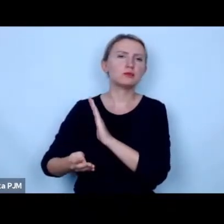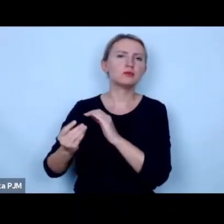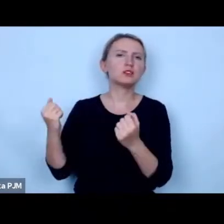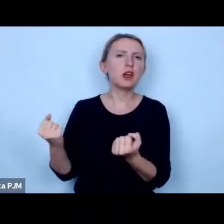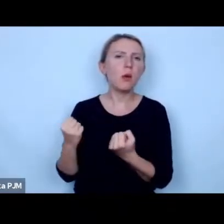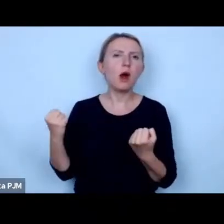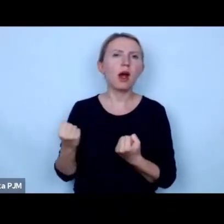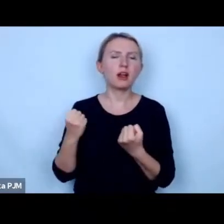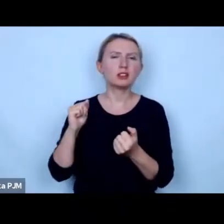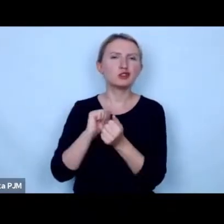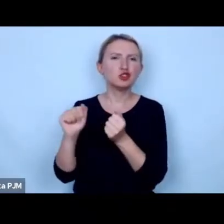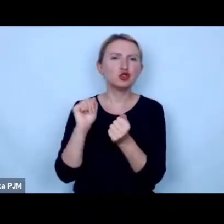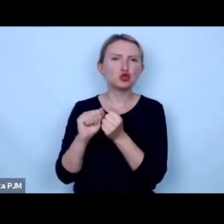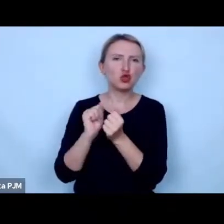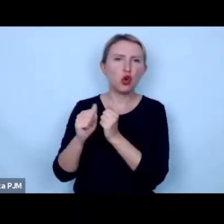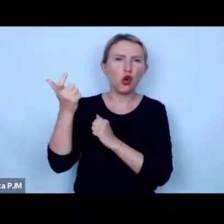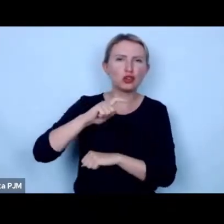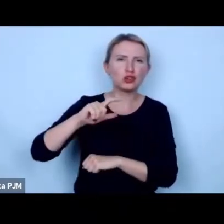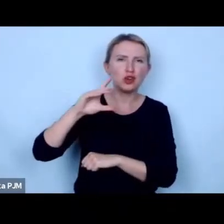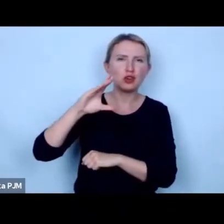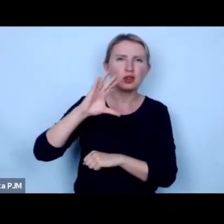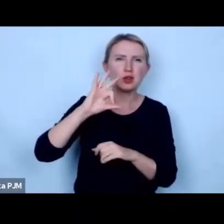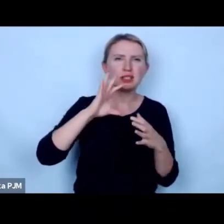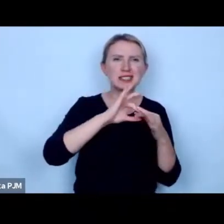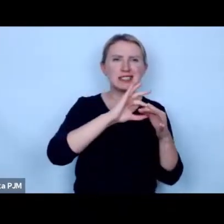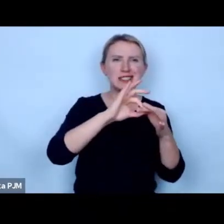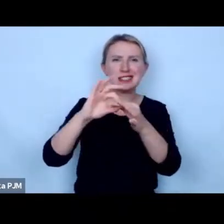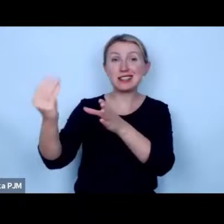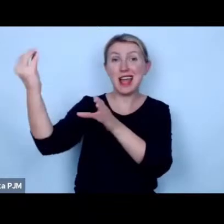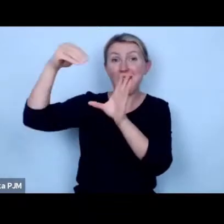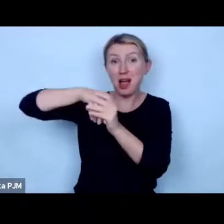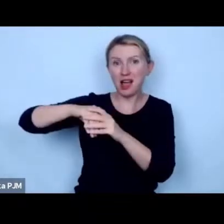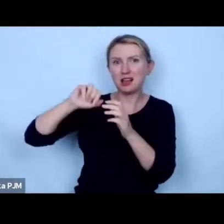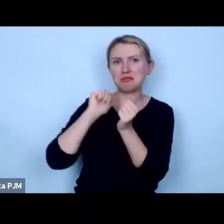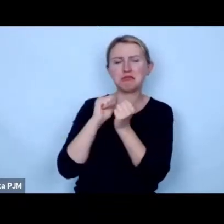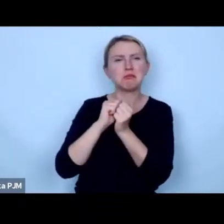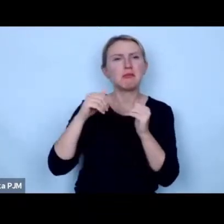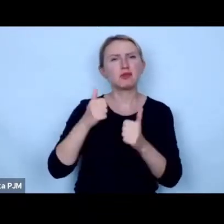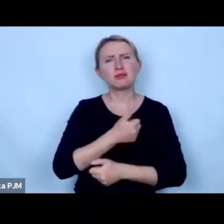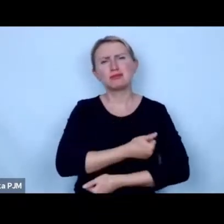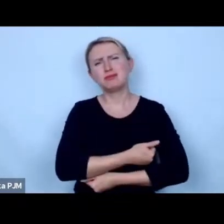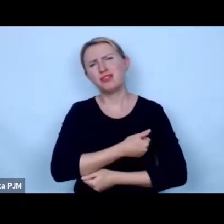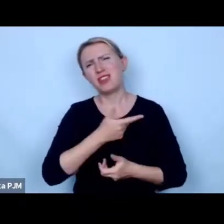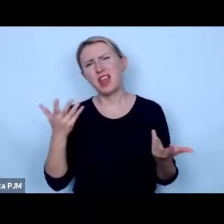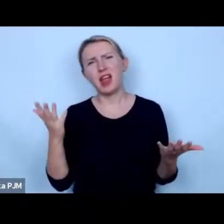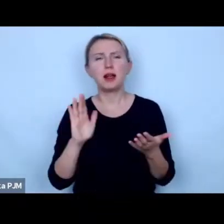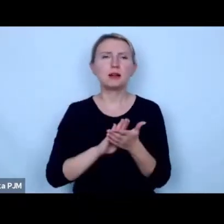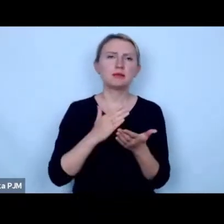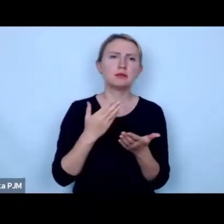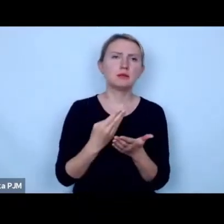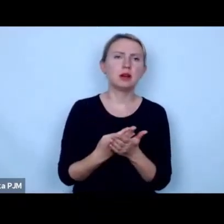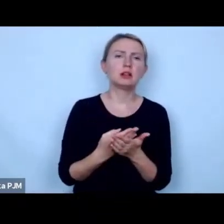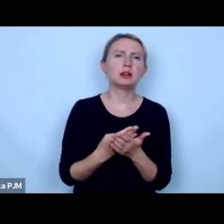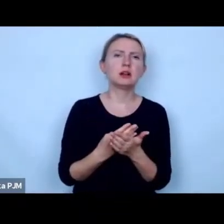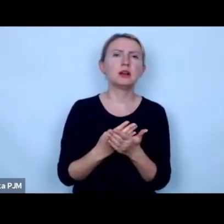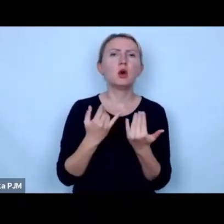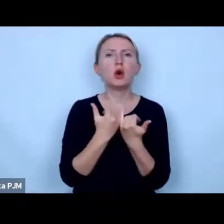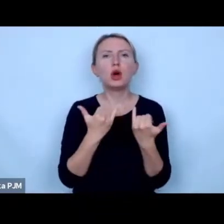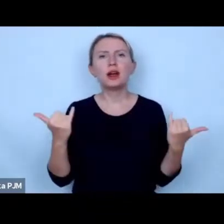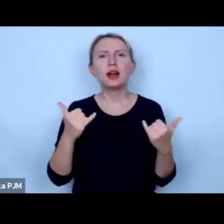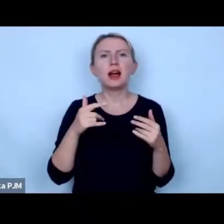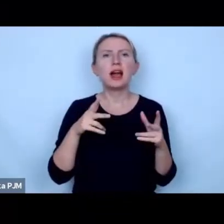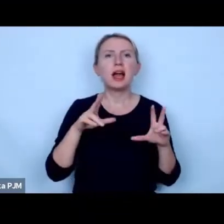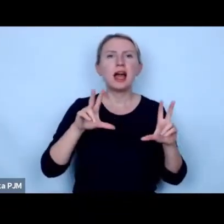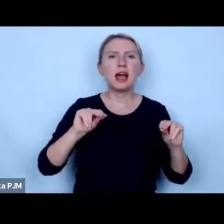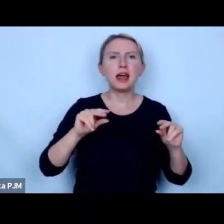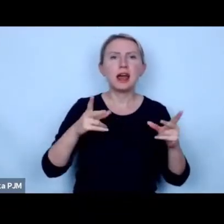działają destruktywnie na ekosystemy w których się znalazły takich gatunków można wymienić w całą masę to są na przykład nie wiem to są różnego rodzaju raki